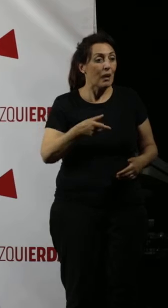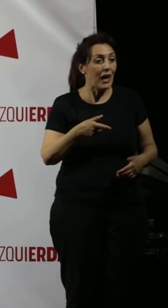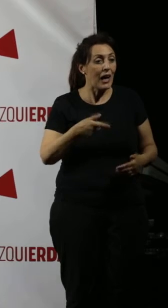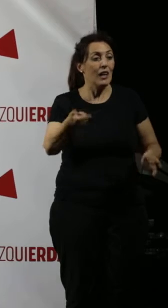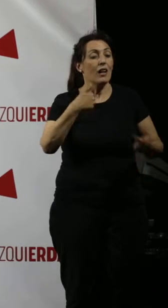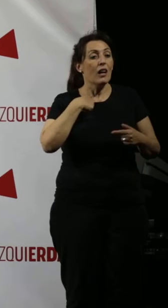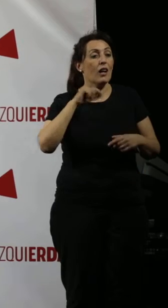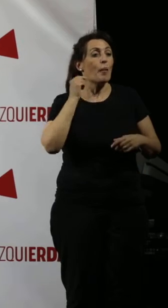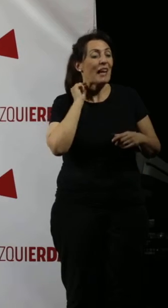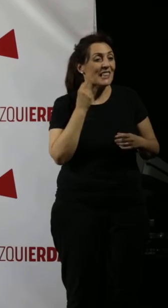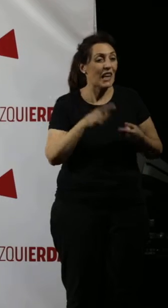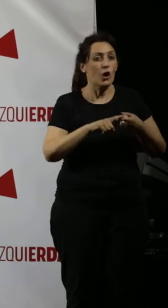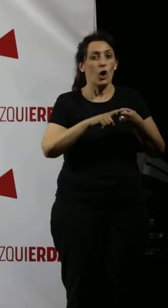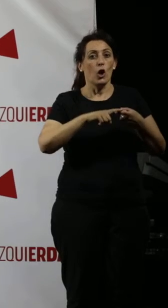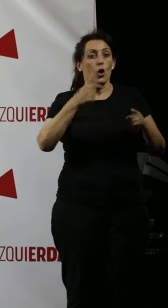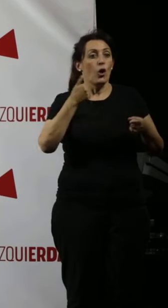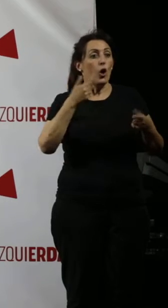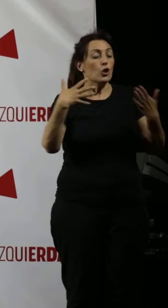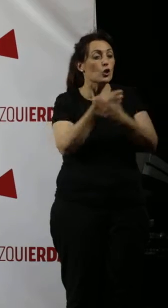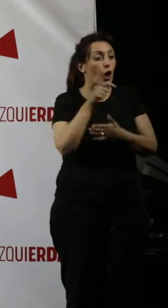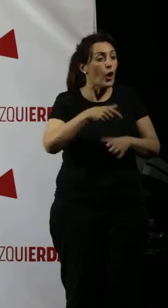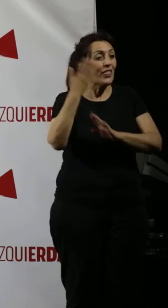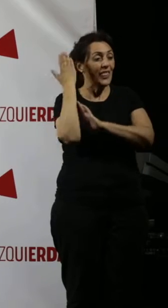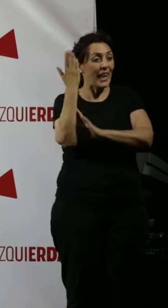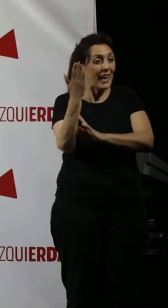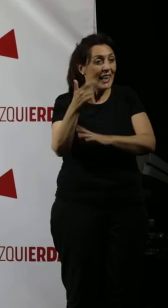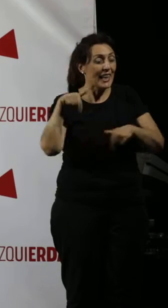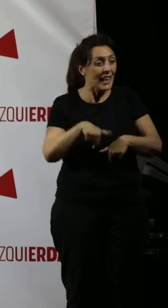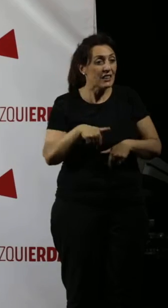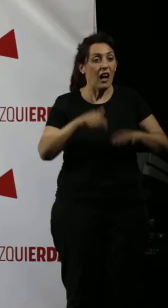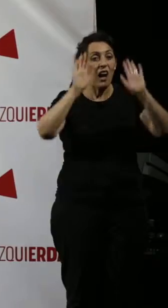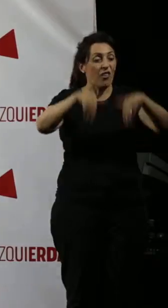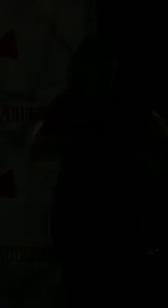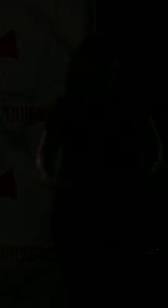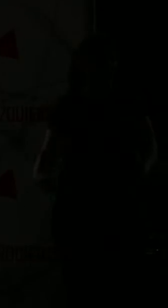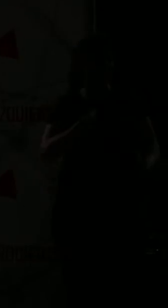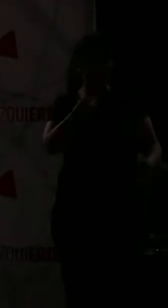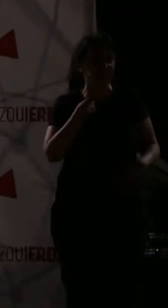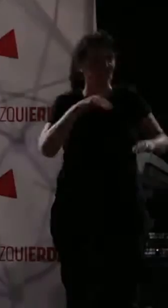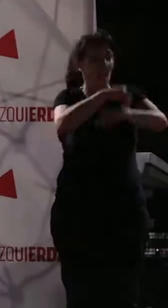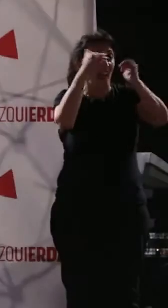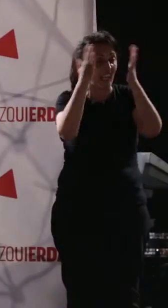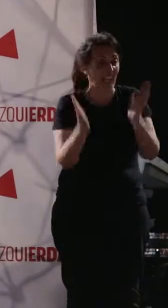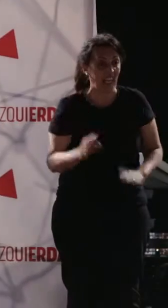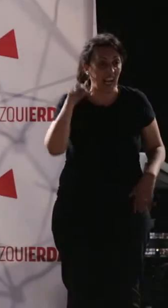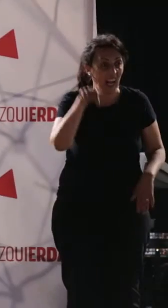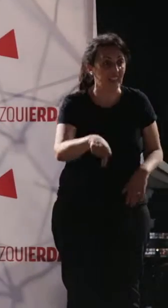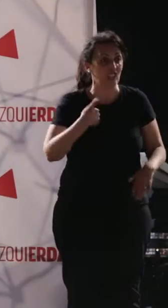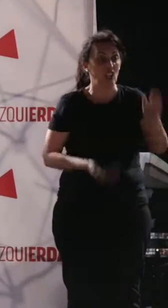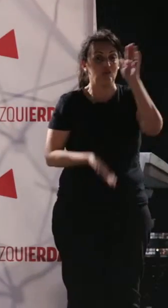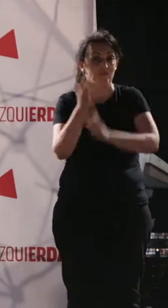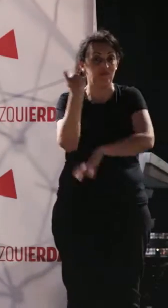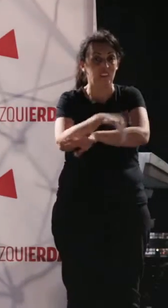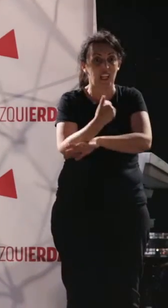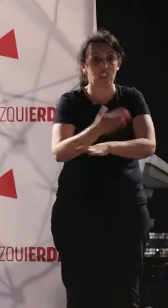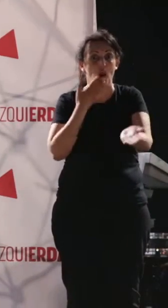Bellido y Albás, los de la derecha clásica y la hiperventilada, tenían que quedarse en su casa y no se atreverían a salir por las calles